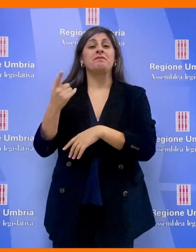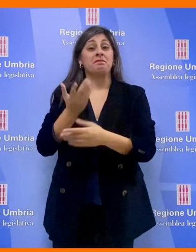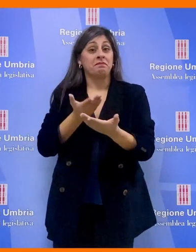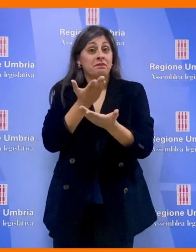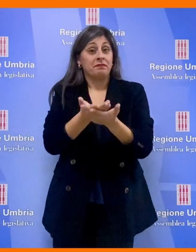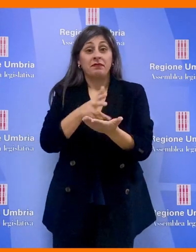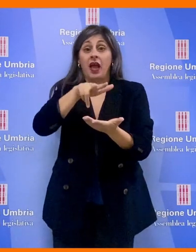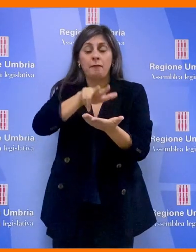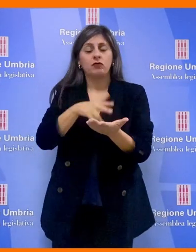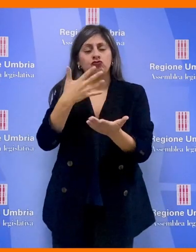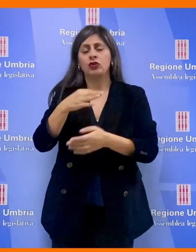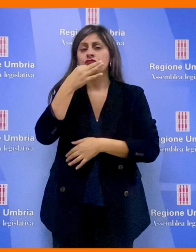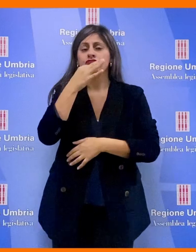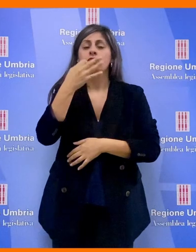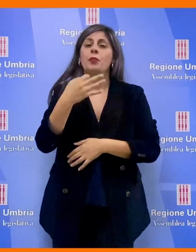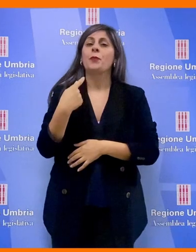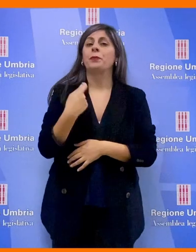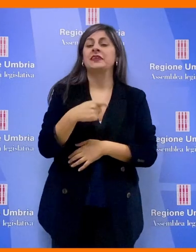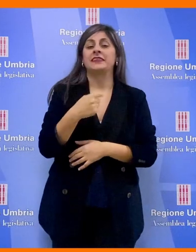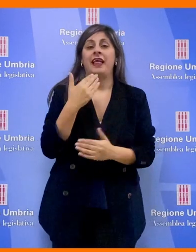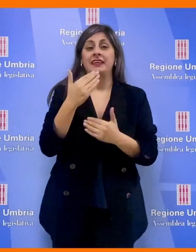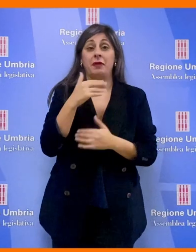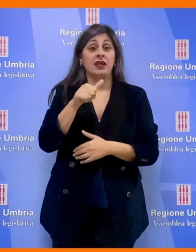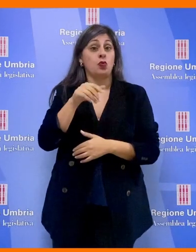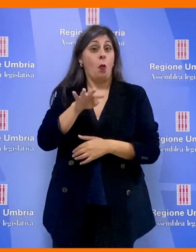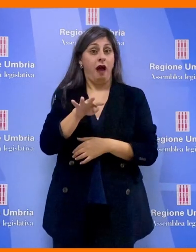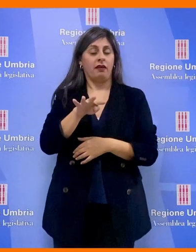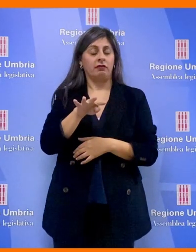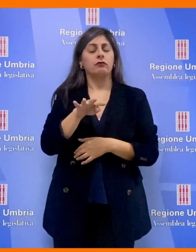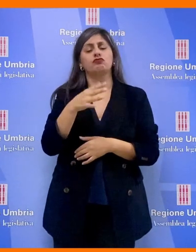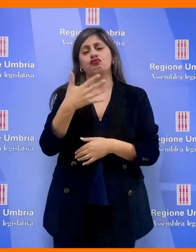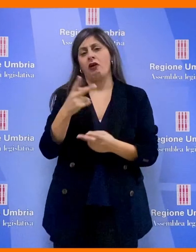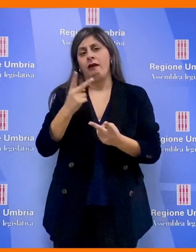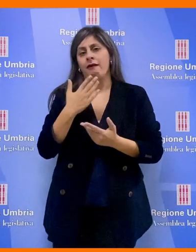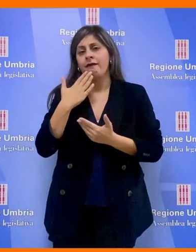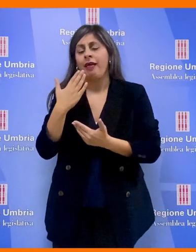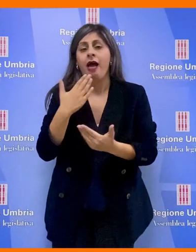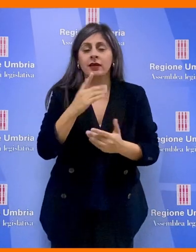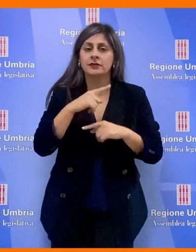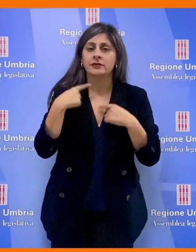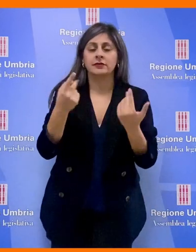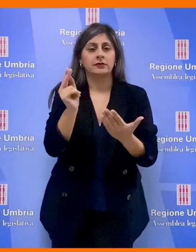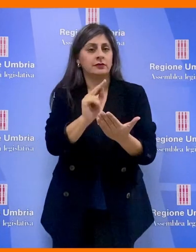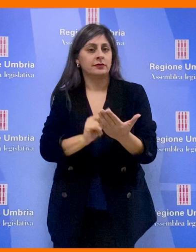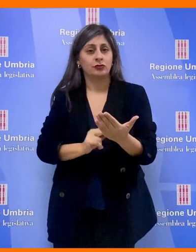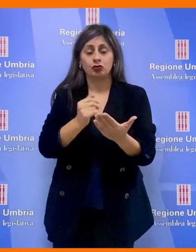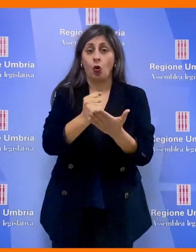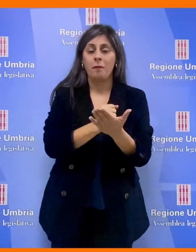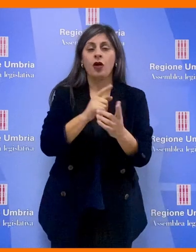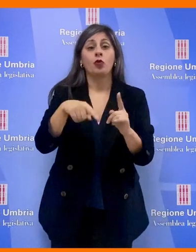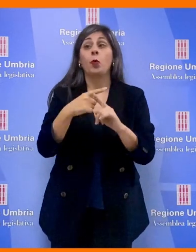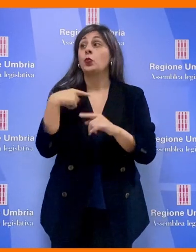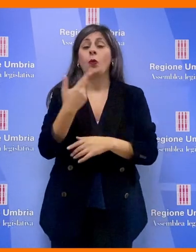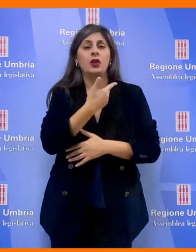dispositivo approvato, illustrato in aula dal presidente dell'Assemblea, Marco Squarta, che ha ringraziato gli estensori del documento e tutti i